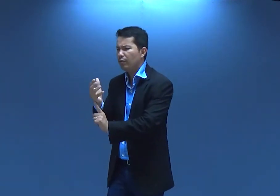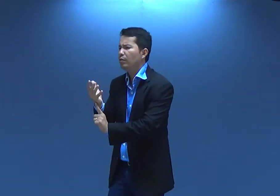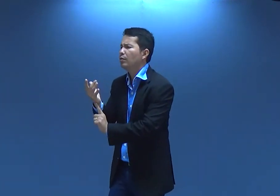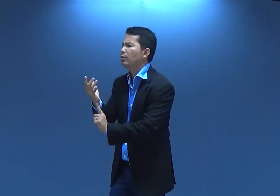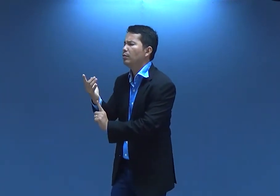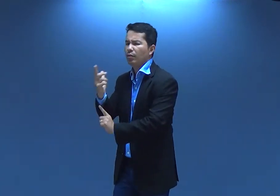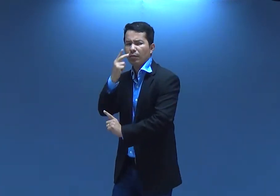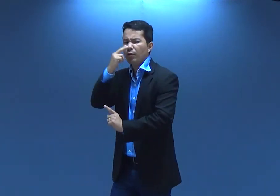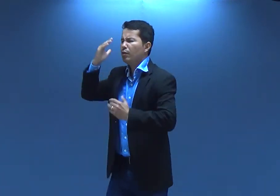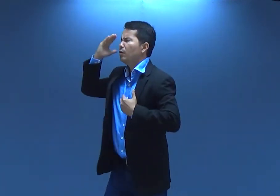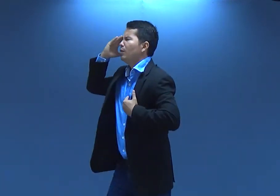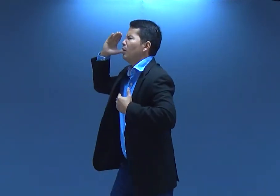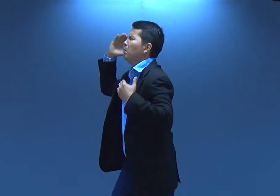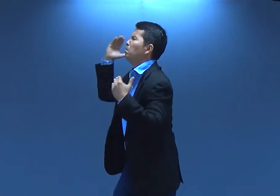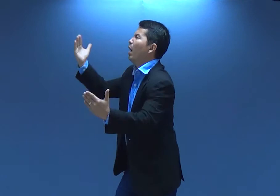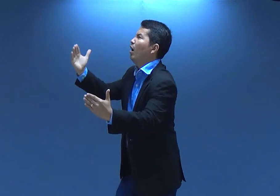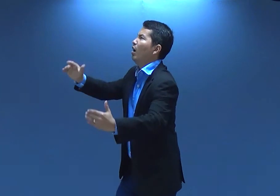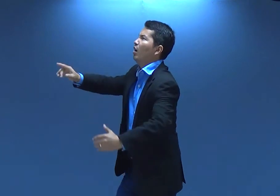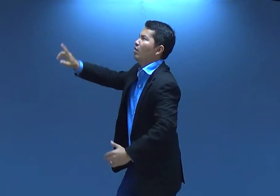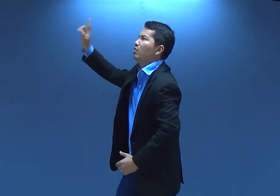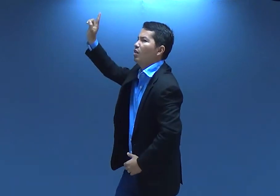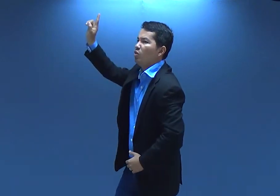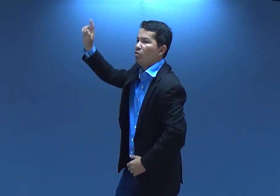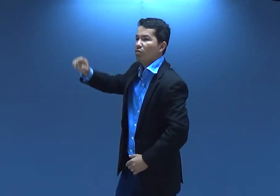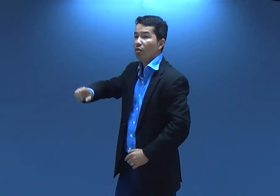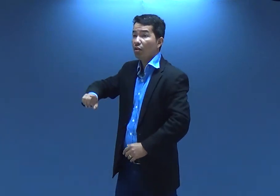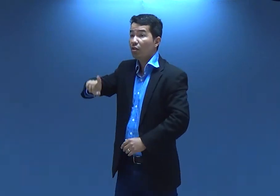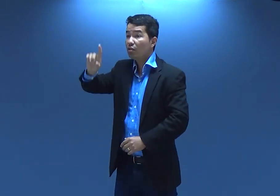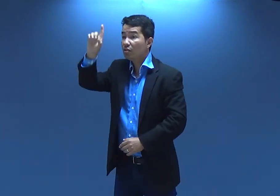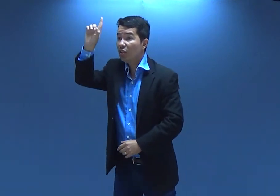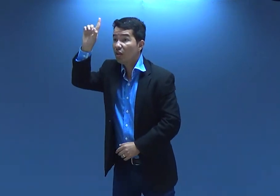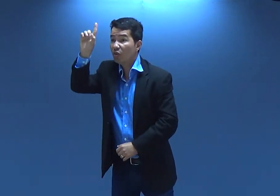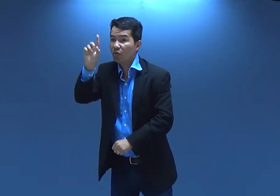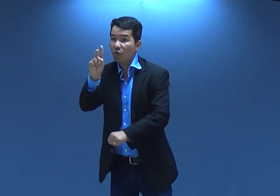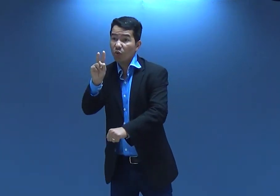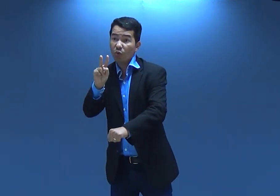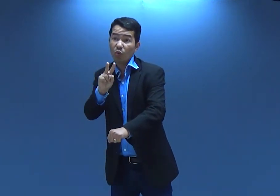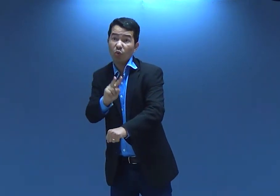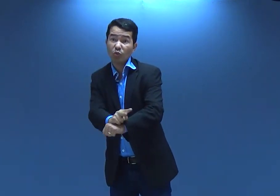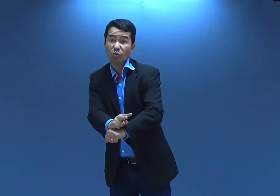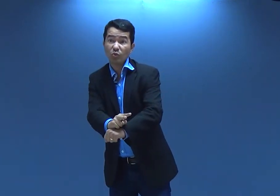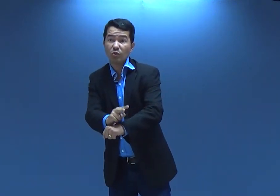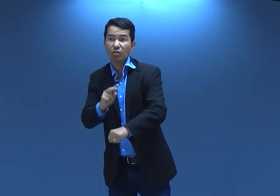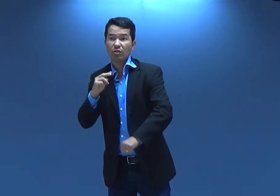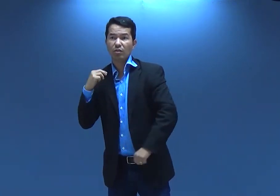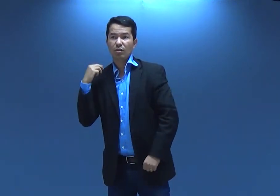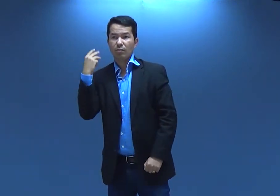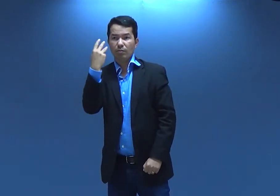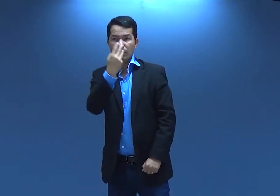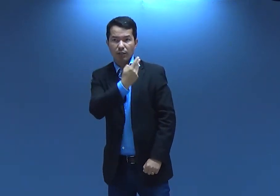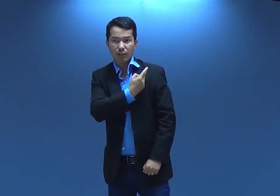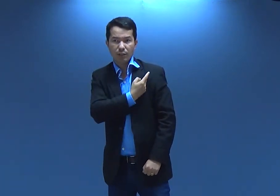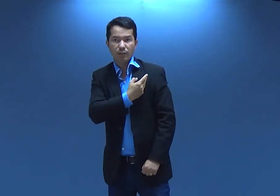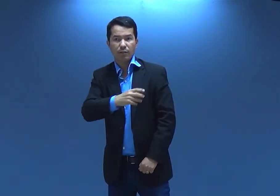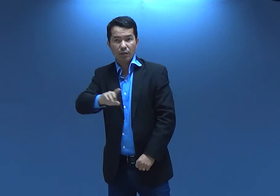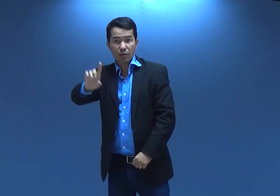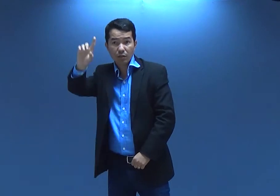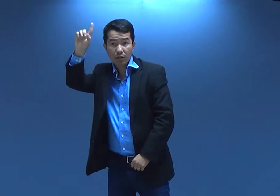Também, né? Vinha aquele cheiro. E parece que era como se fosse um agradecimento a Deus. Por quê? Porque Deus cuidou de Maria.